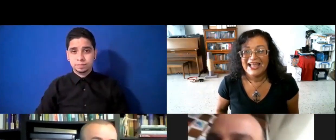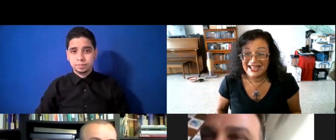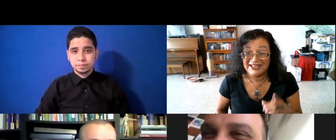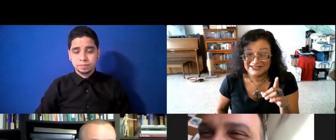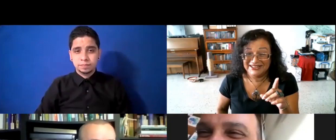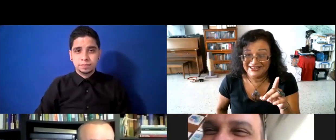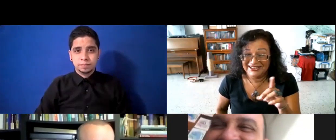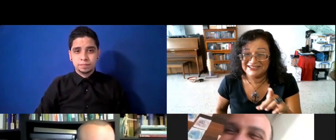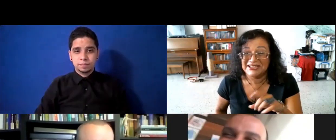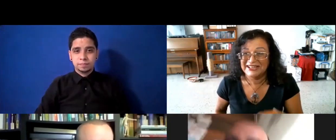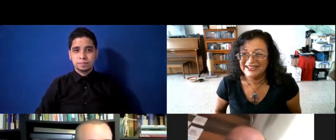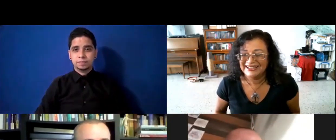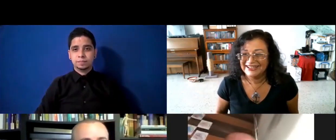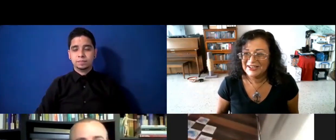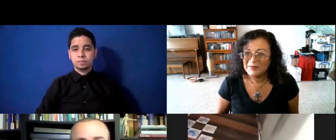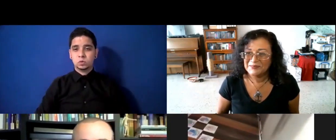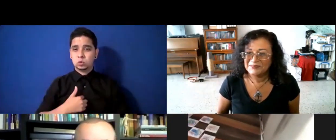lasaña con un cojadazo.